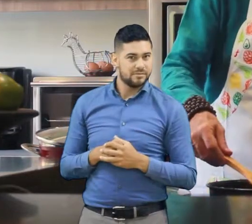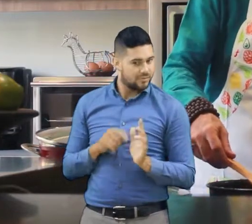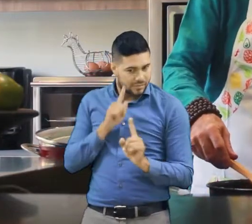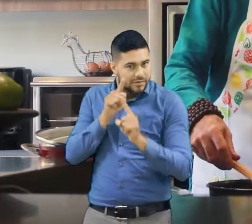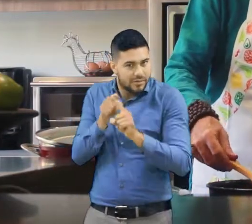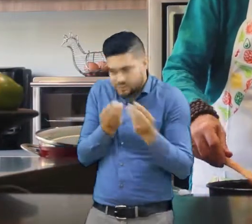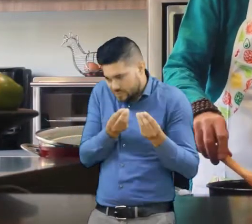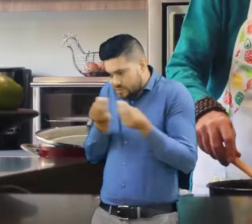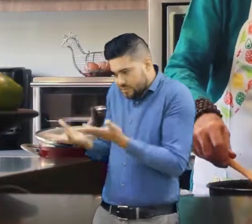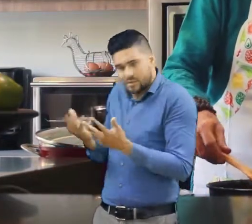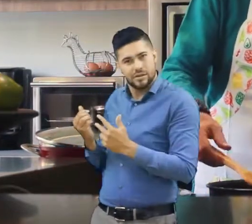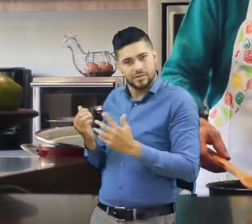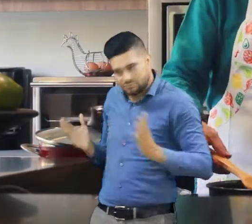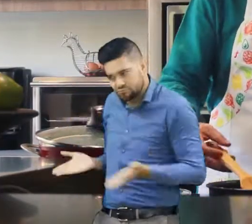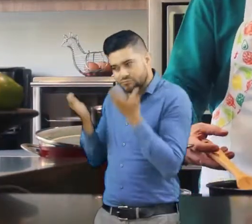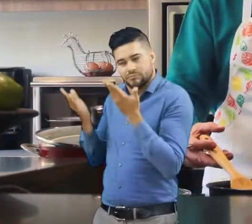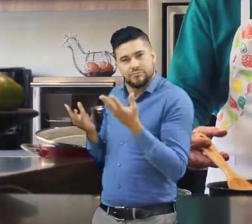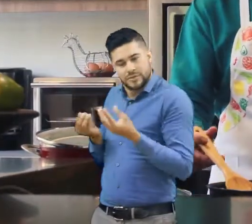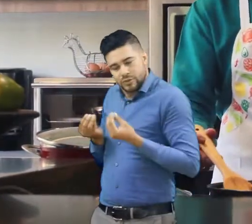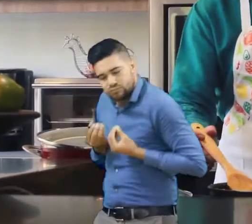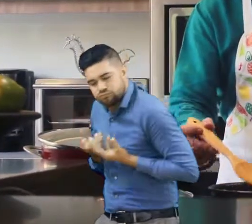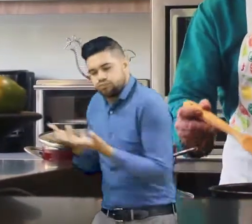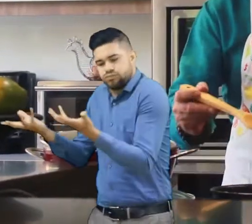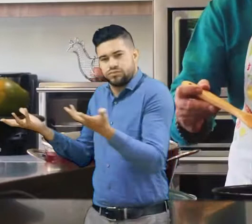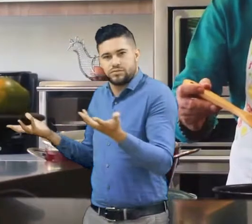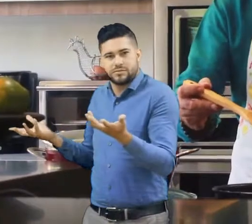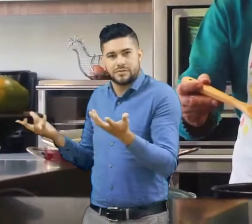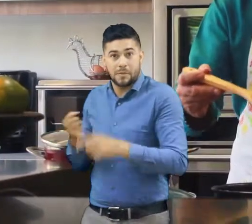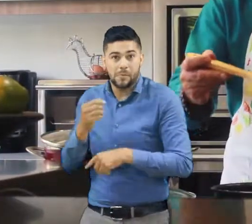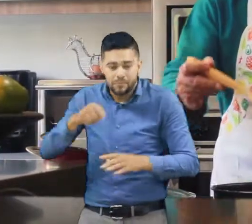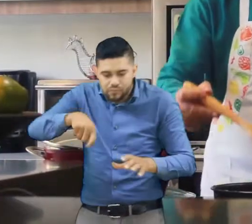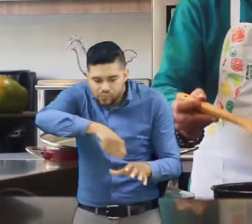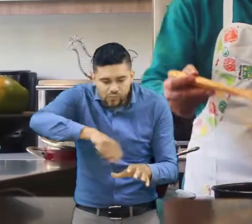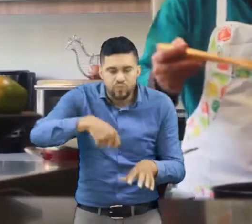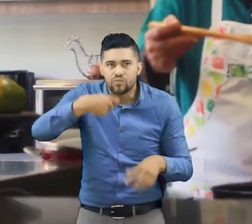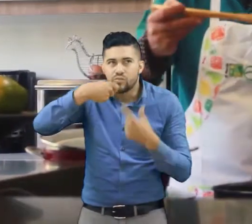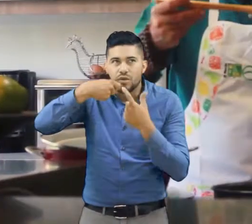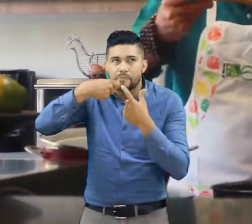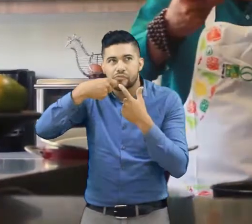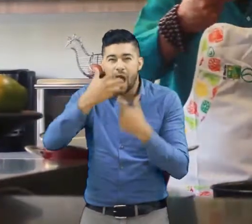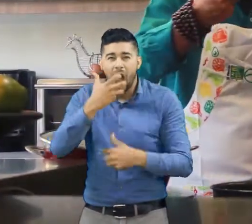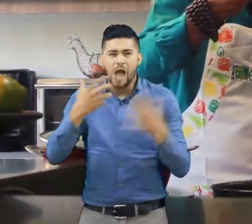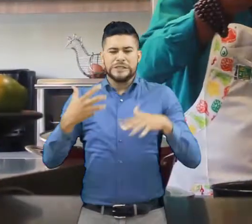darle lo mejor y servirle. Vamos a ver cómo está, lo probamos que no nos quememos.